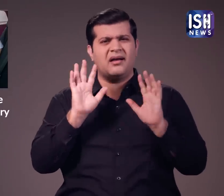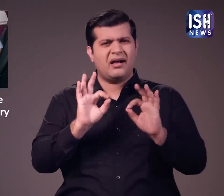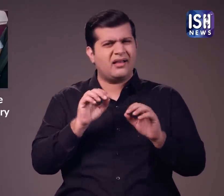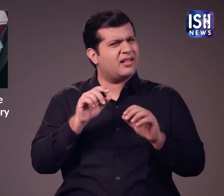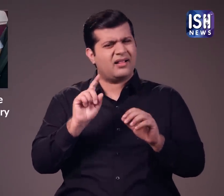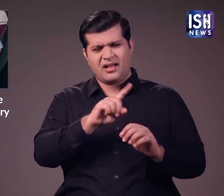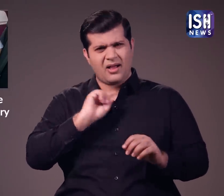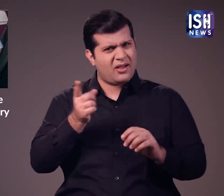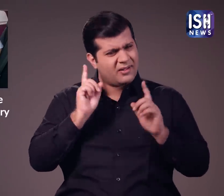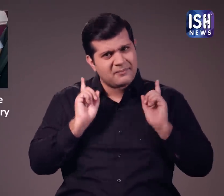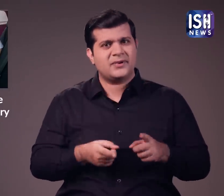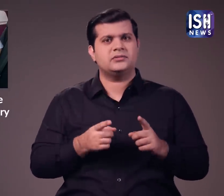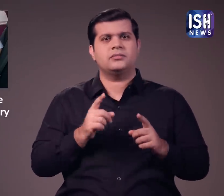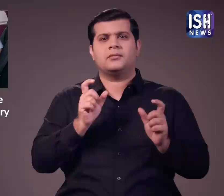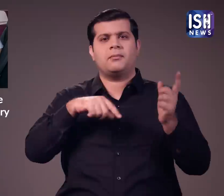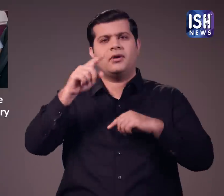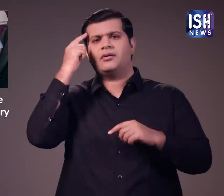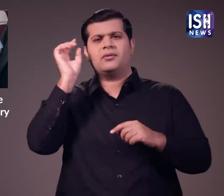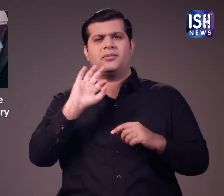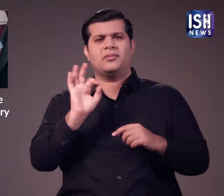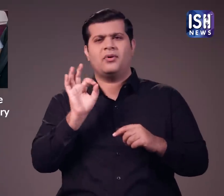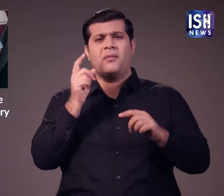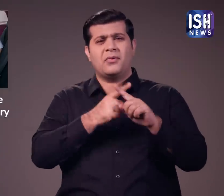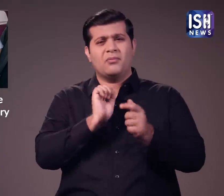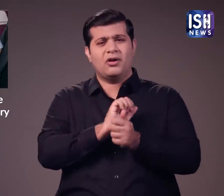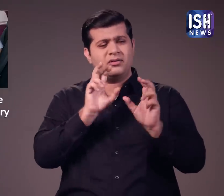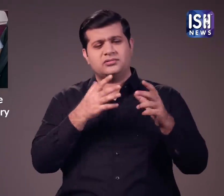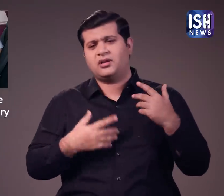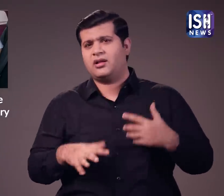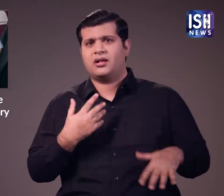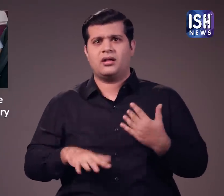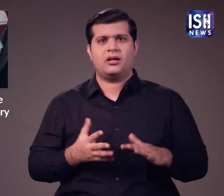लोग इस नियम की अंदेखी करते हैं और पुलिस भी इसे सक्ती से लागू नहीं करती है